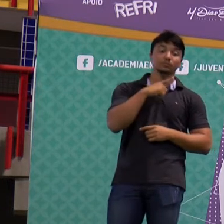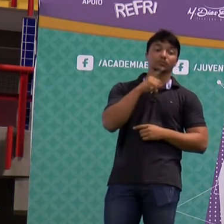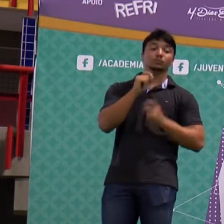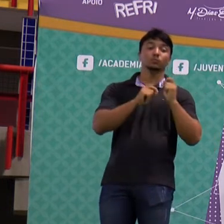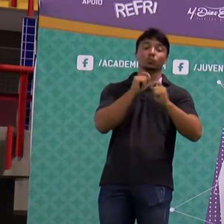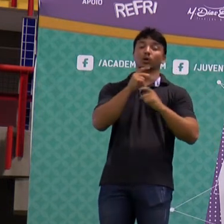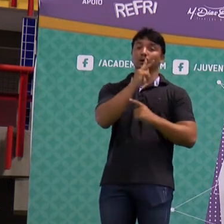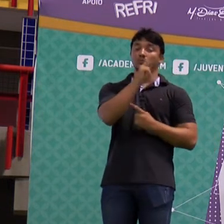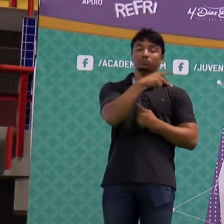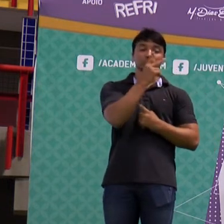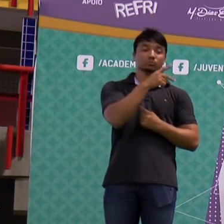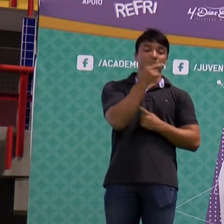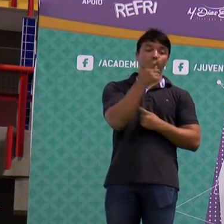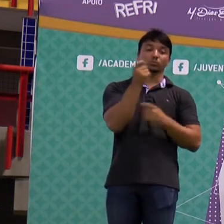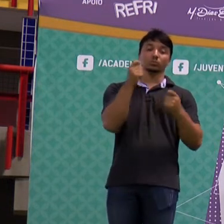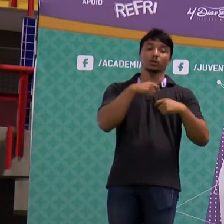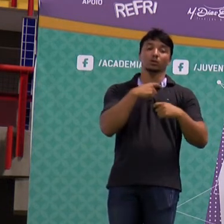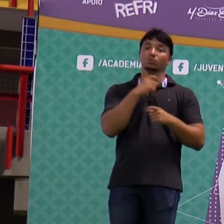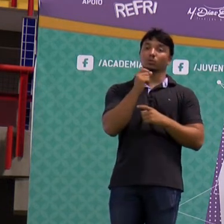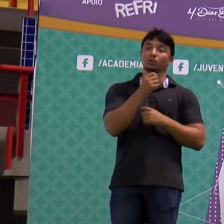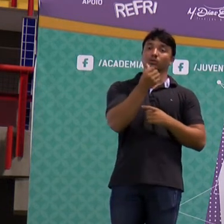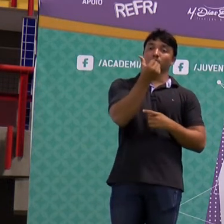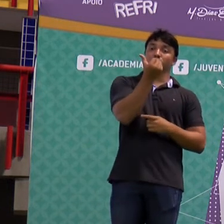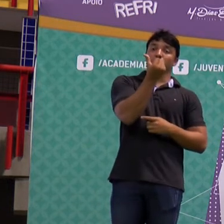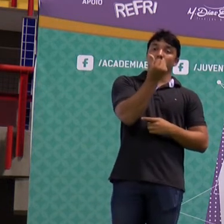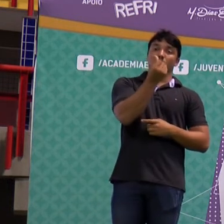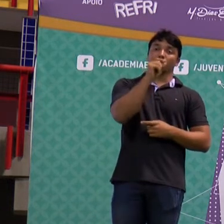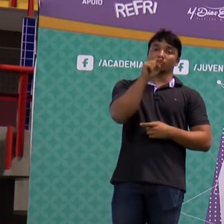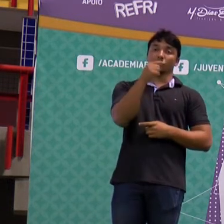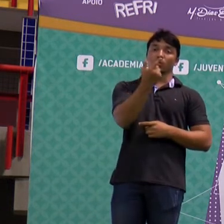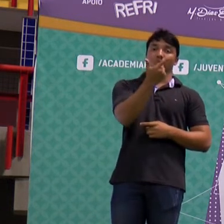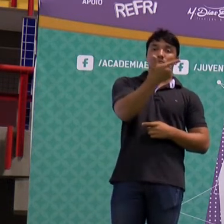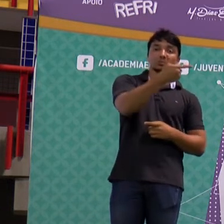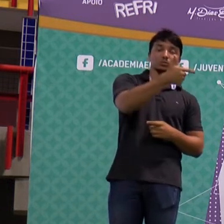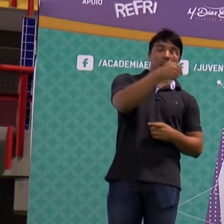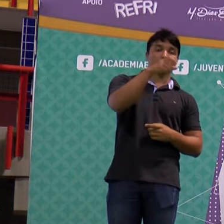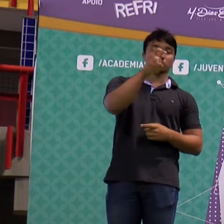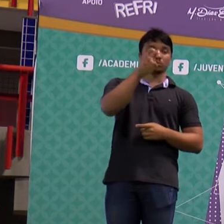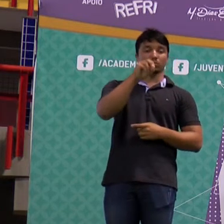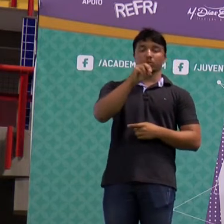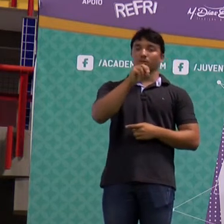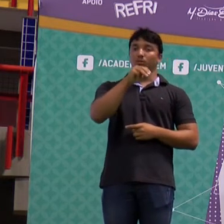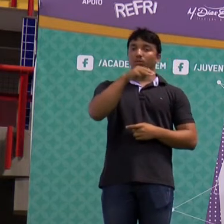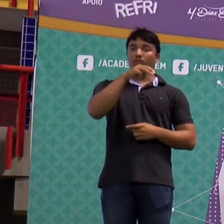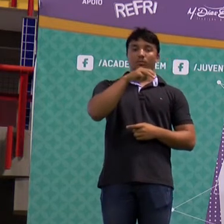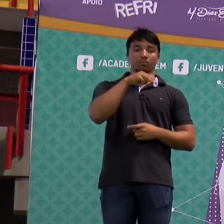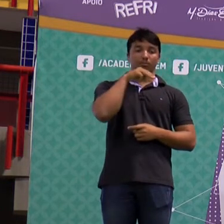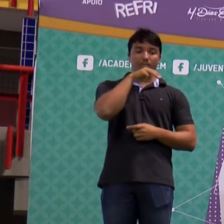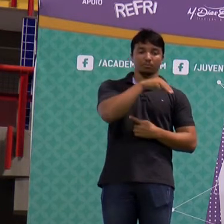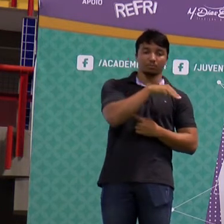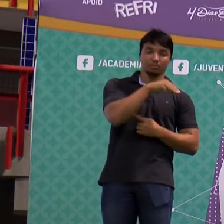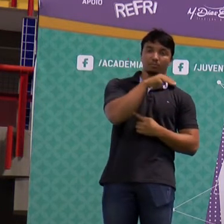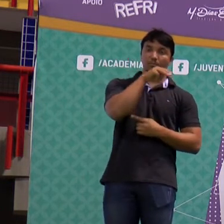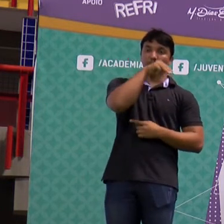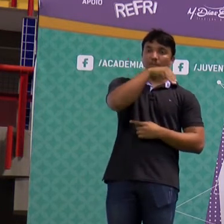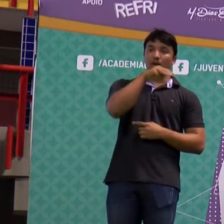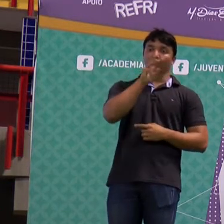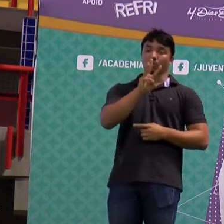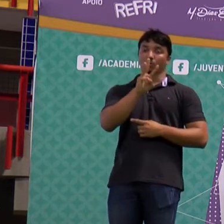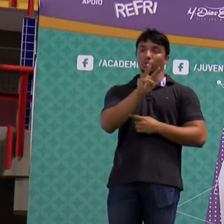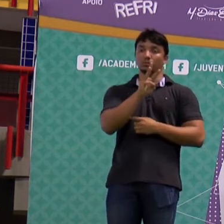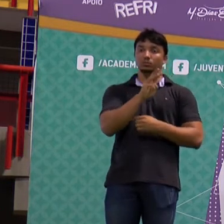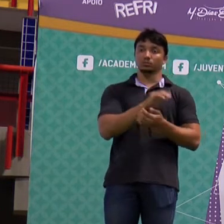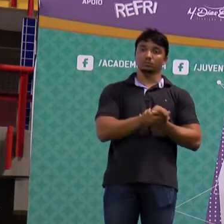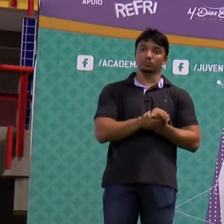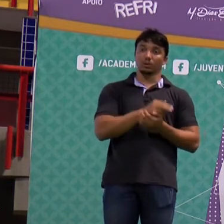infográfico, veja só, a gente tem 6.250 megawatts. Mega, 10 a sexta,